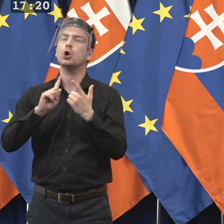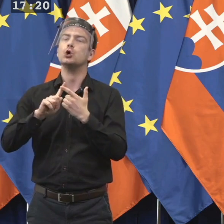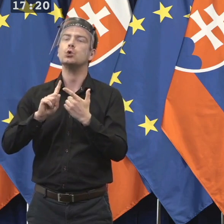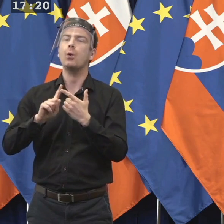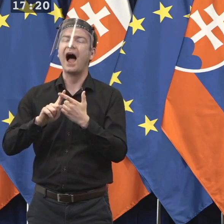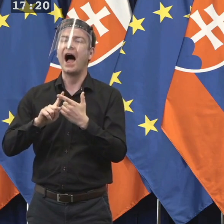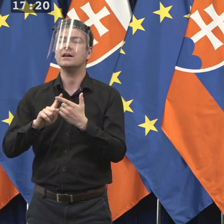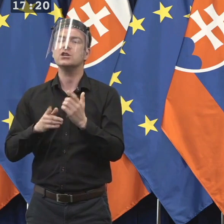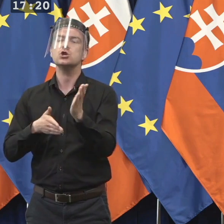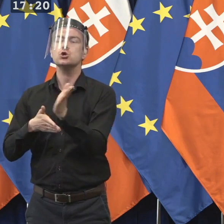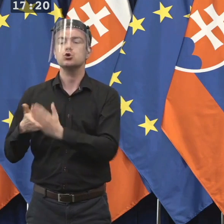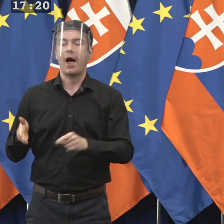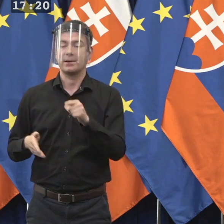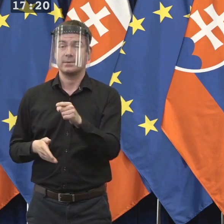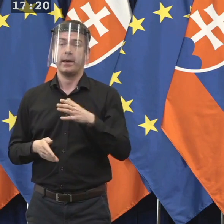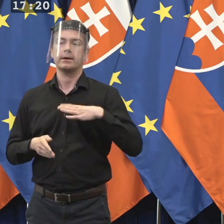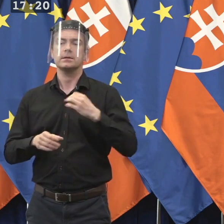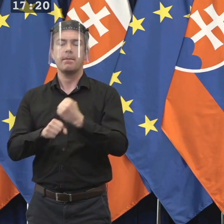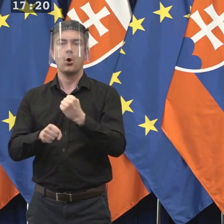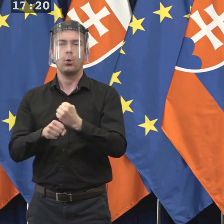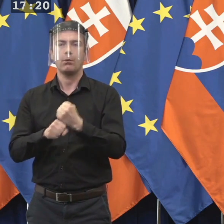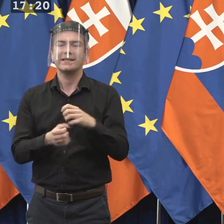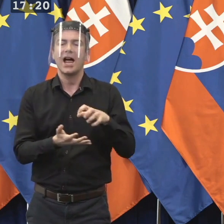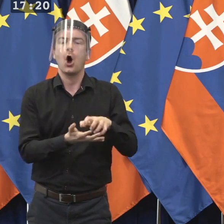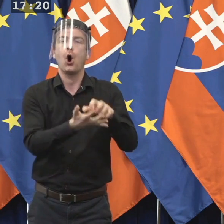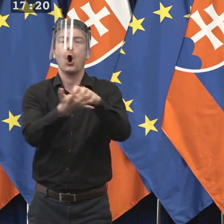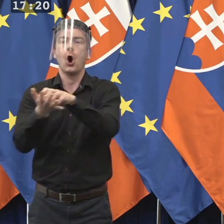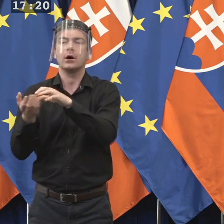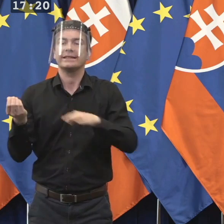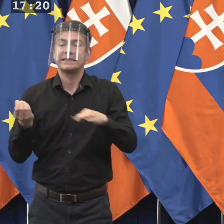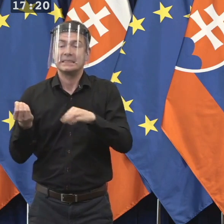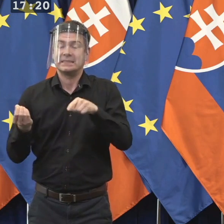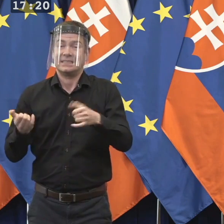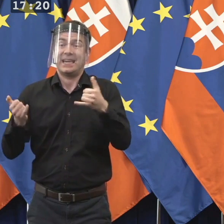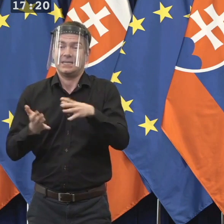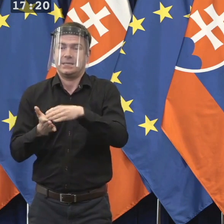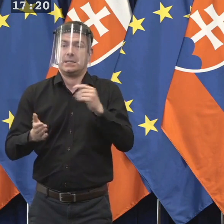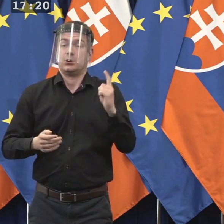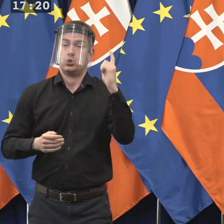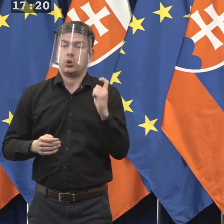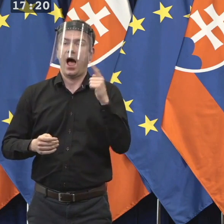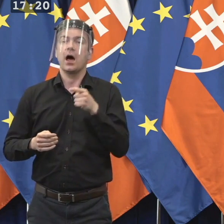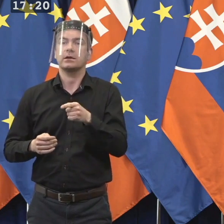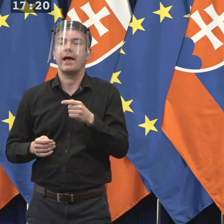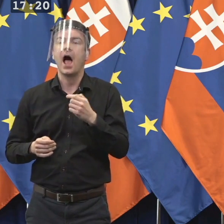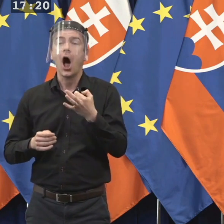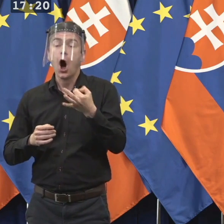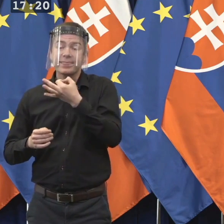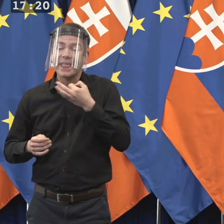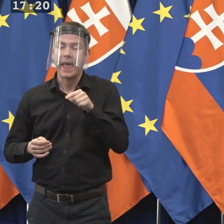ideme testovať osady, ktoré sú z hygienického hľadiska najrizikovejšie. Tých je, myslím, že 53 či 54